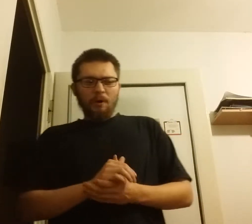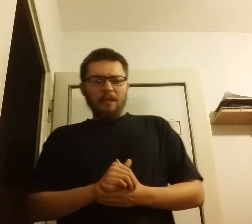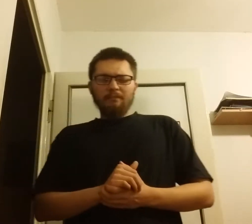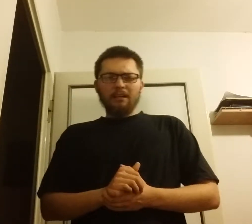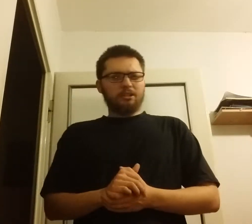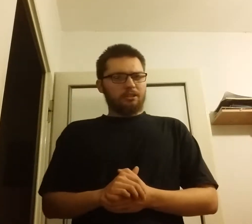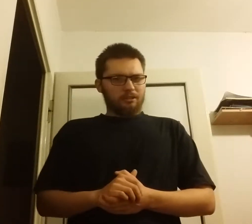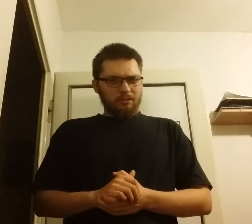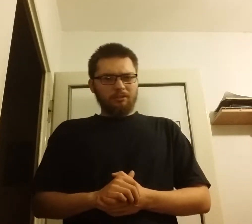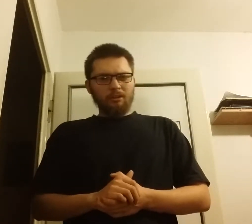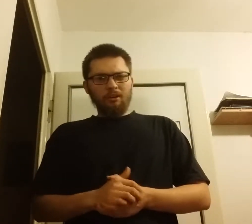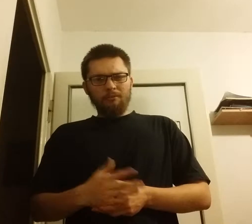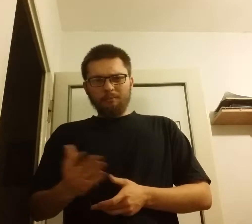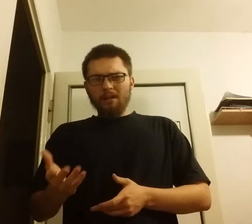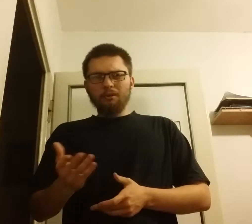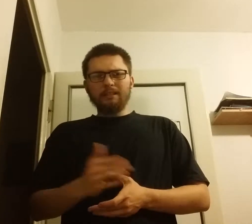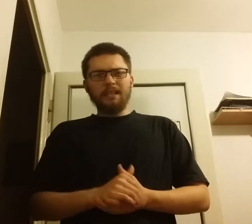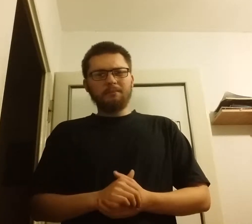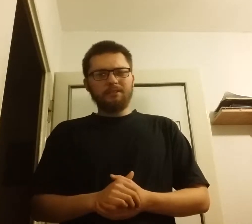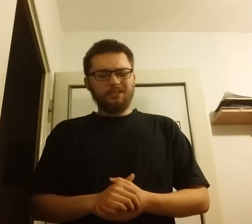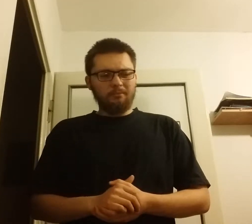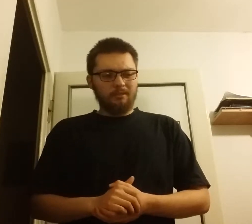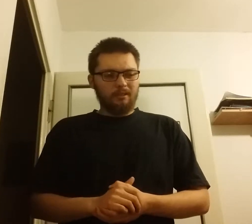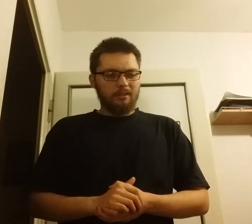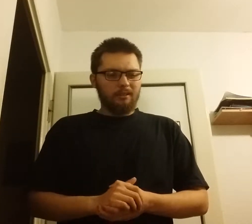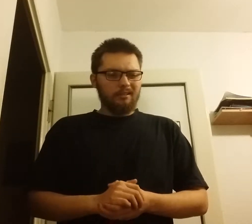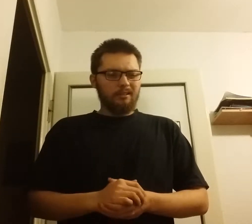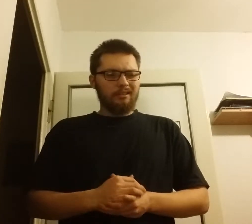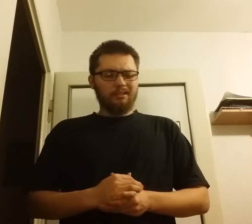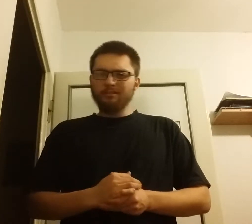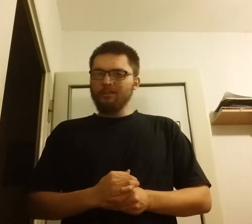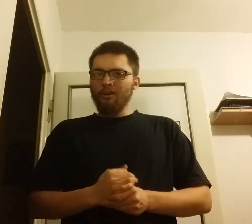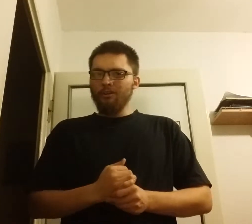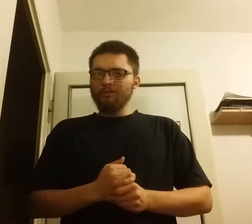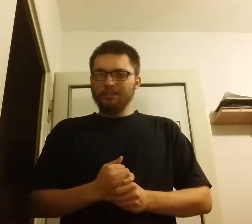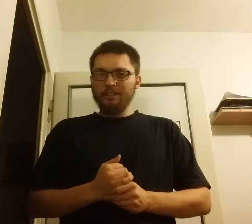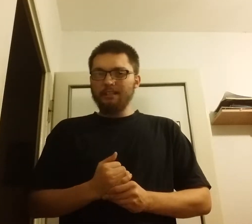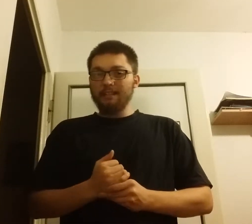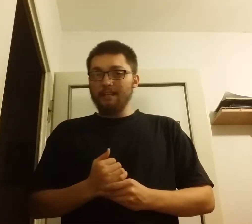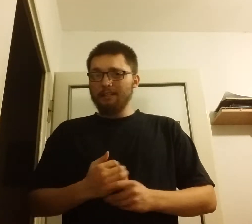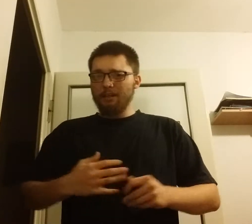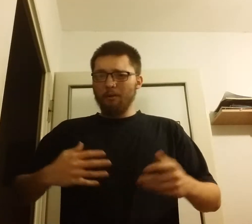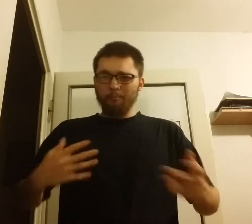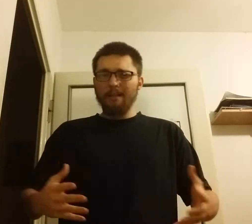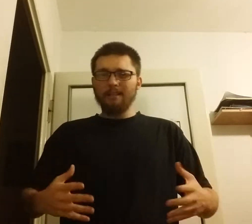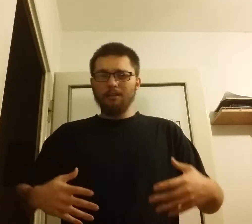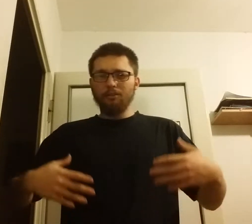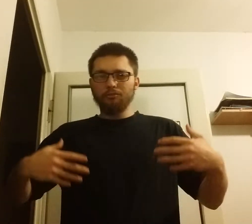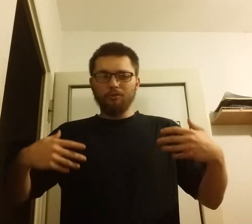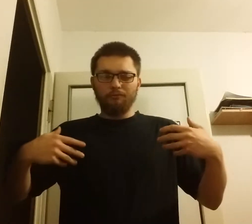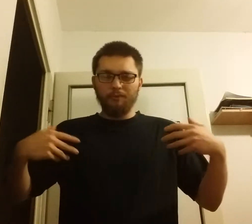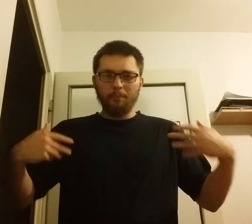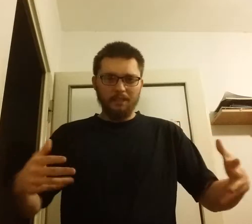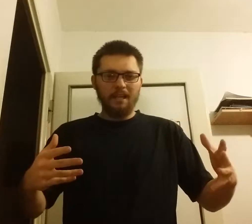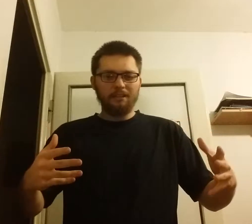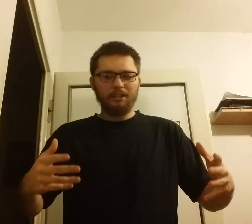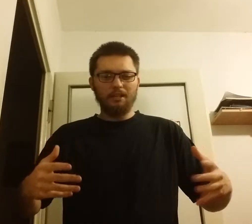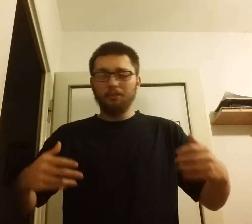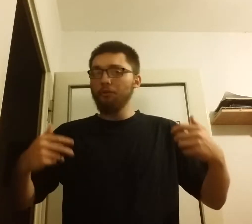ponieważ, no, akurat Niemcy w tym, do zgniecenia tego batalionu, do wypchnięcia ich i